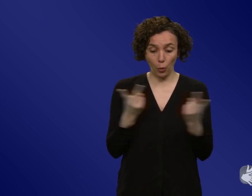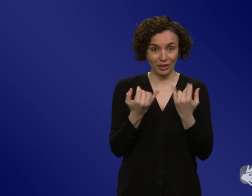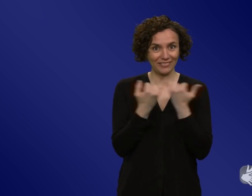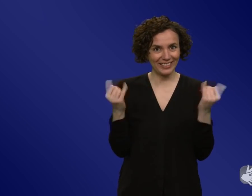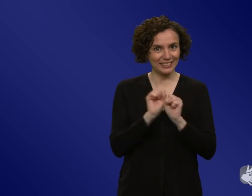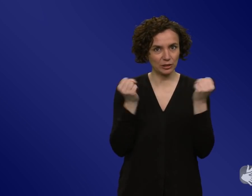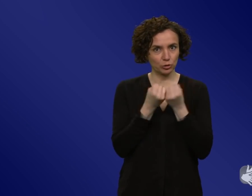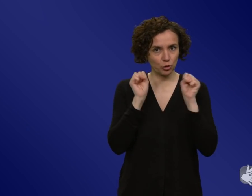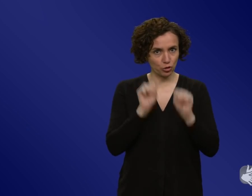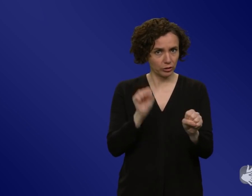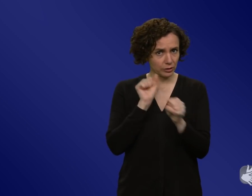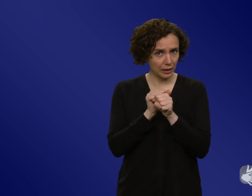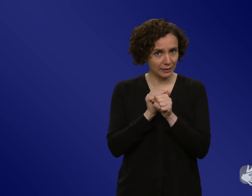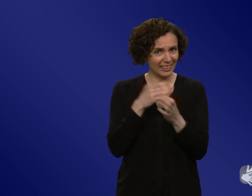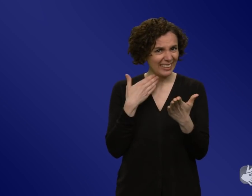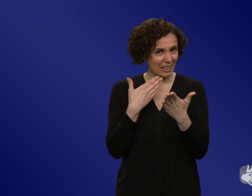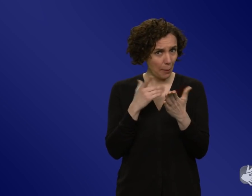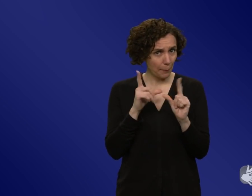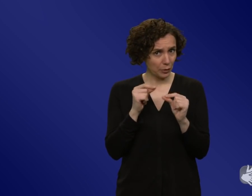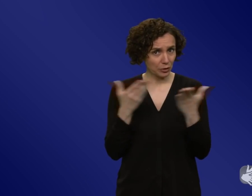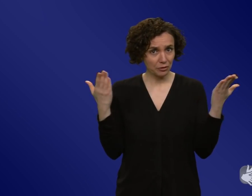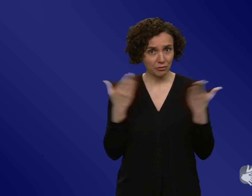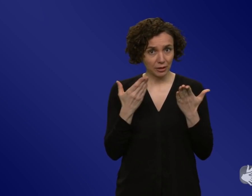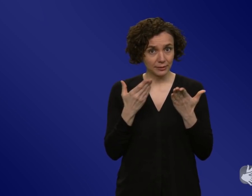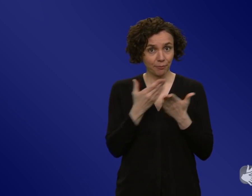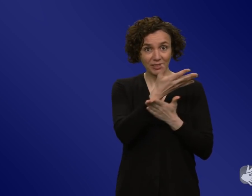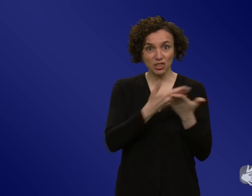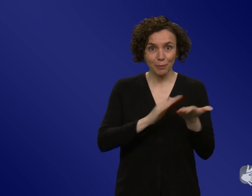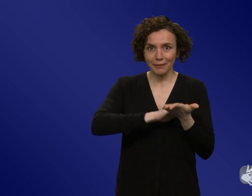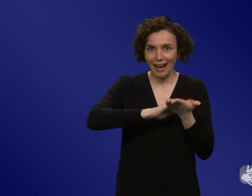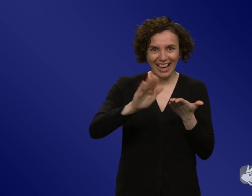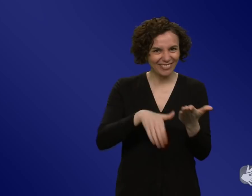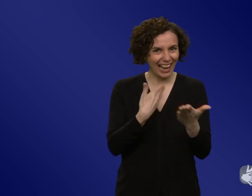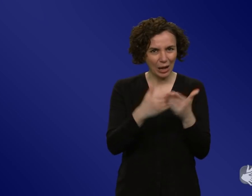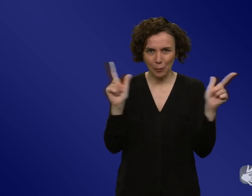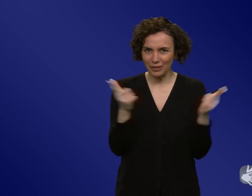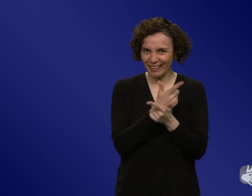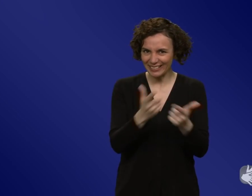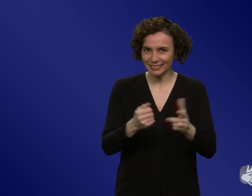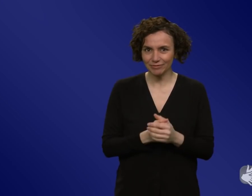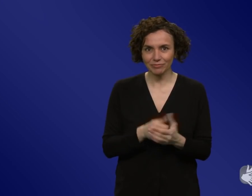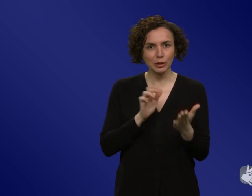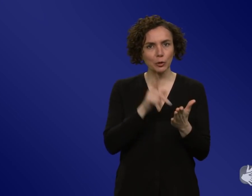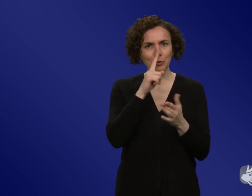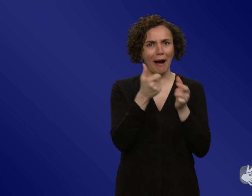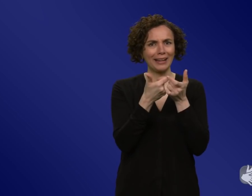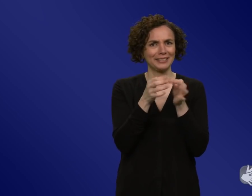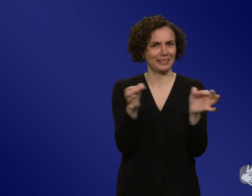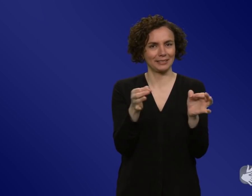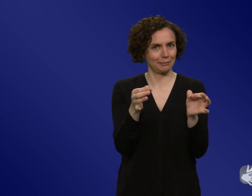Angebote in einfacher Sprache gegeben, die darüber hinausgehen? Weil das ist ja nicht gemeint mit einfacher Sprache, dass man nur sagt, Impfen schützt, oder Frau Jenny? Genau, das ist